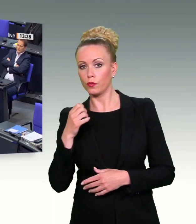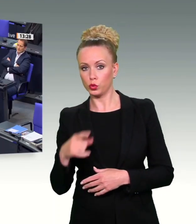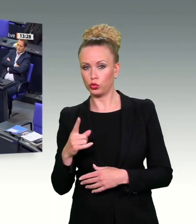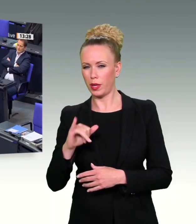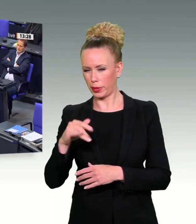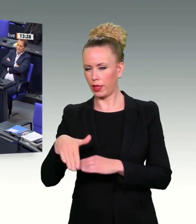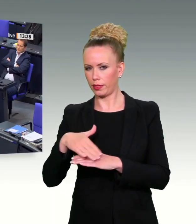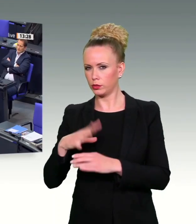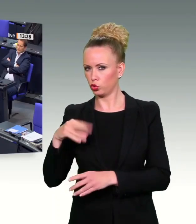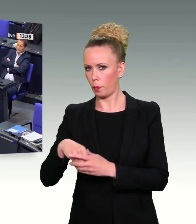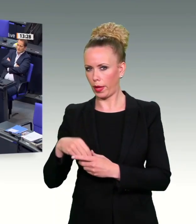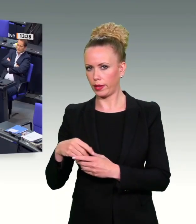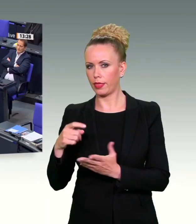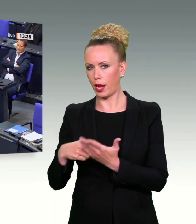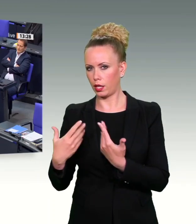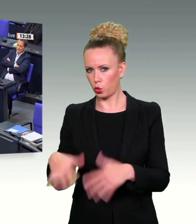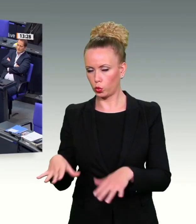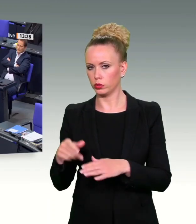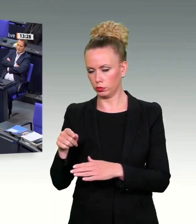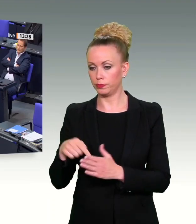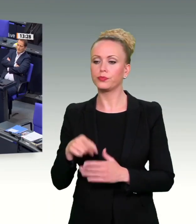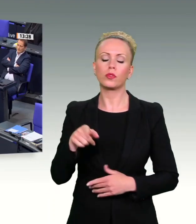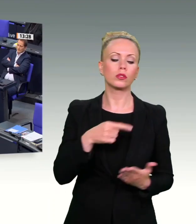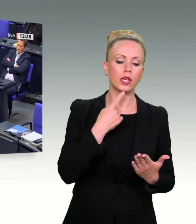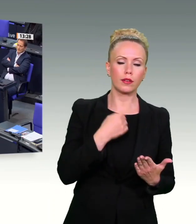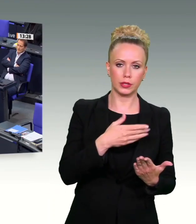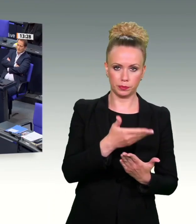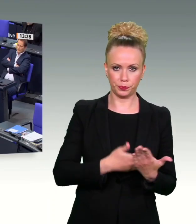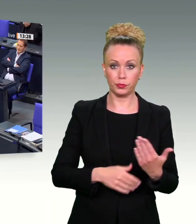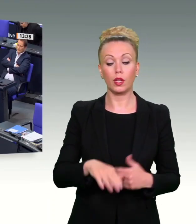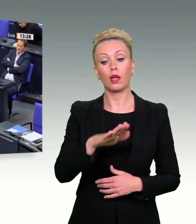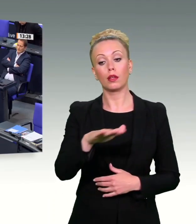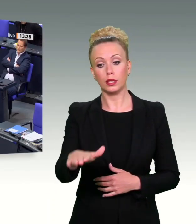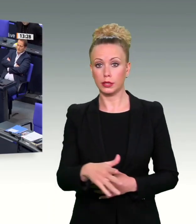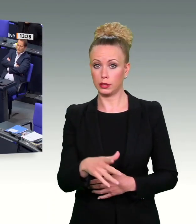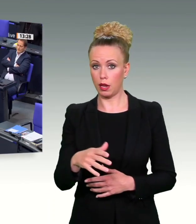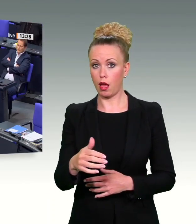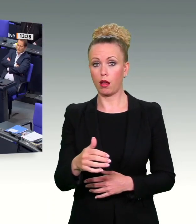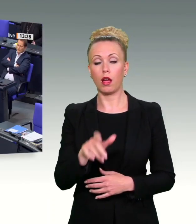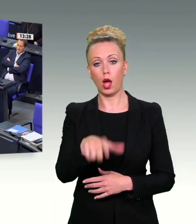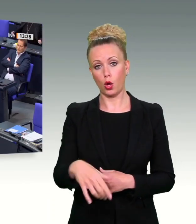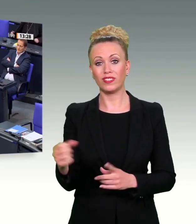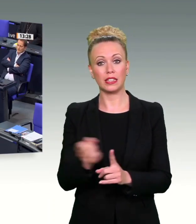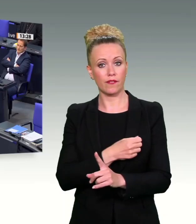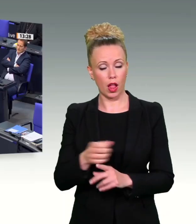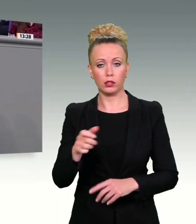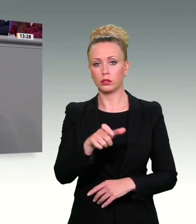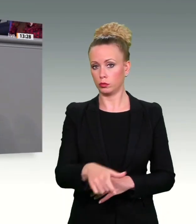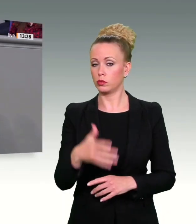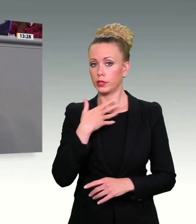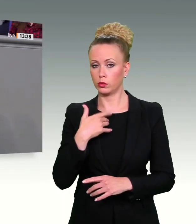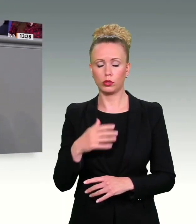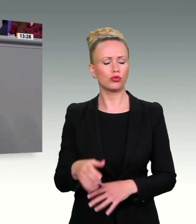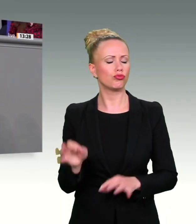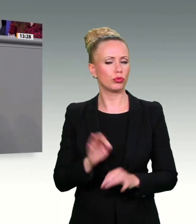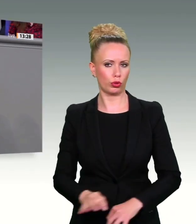sagen, sexualisierte Gewalt, die sich gegen Kinder richtet, ist eine der schwersten Straftaten, die in unserer Gesellschaft vorkommen. Richtig. Deshalb unterfallen